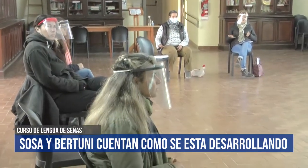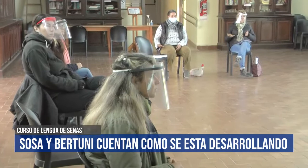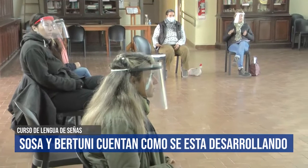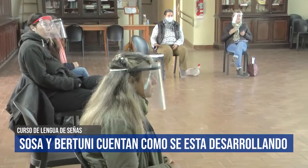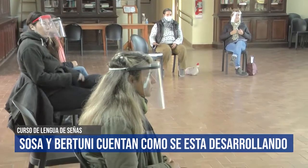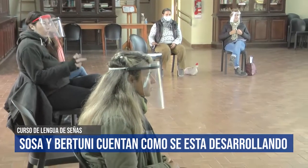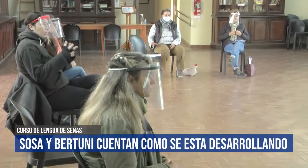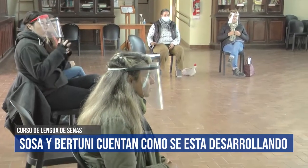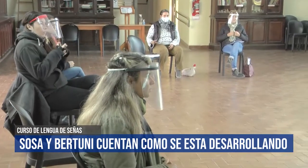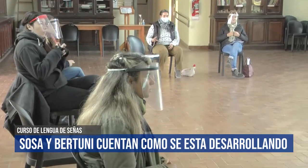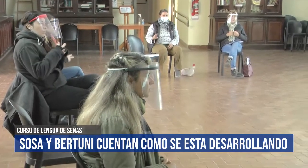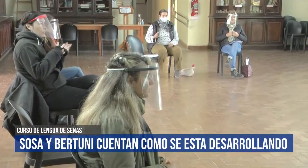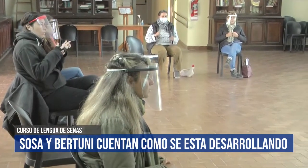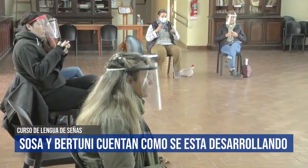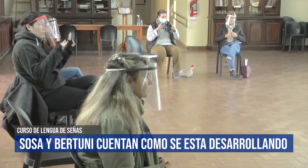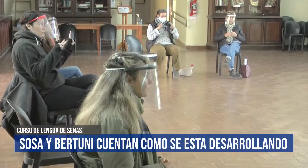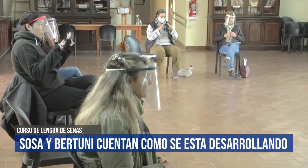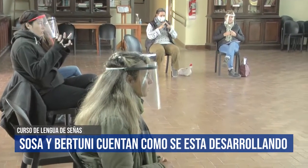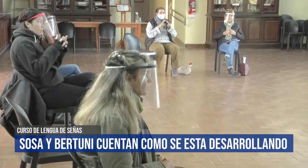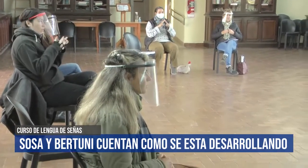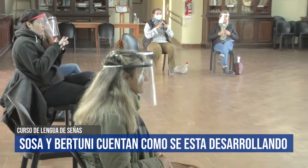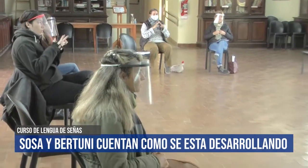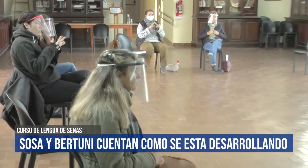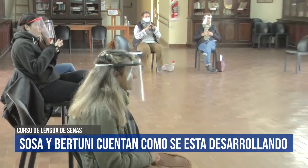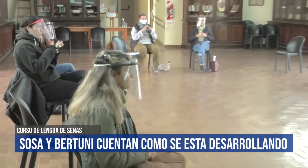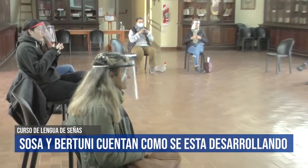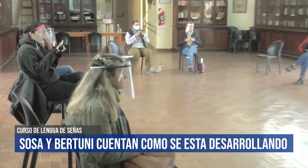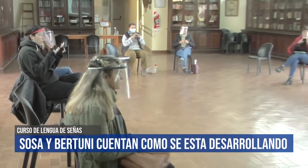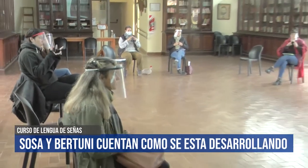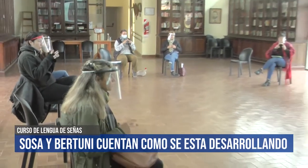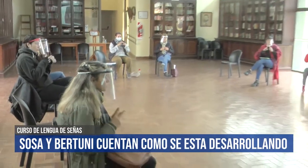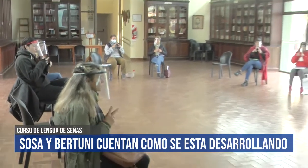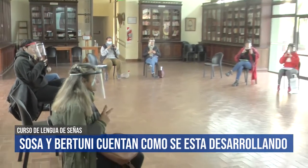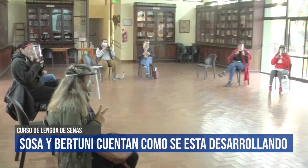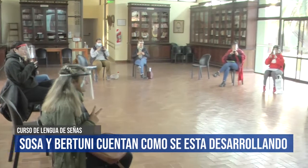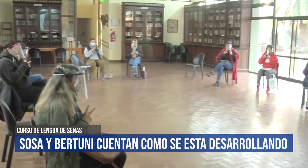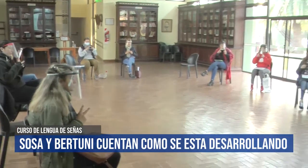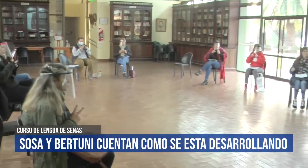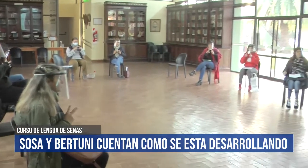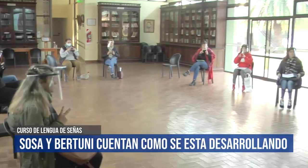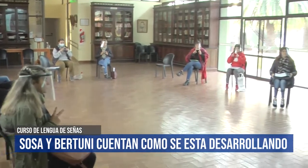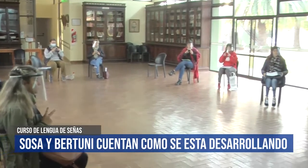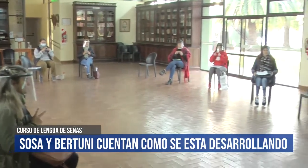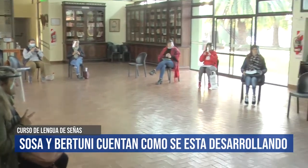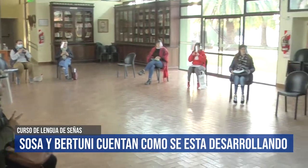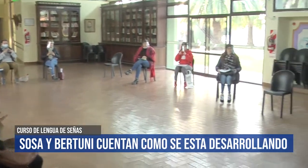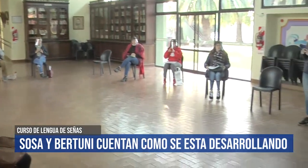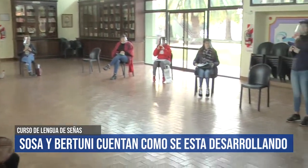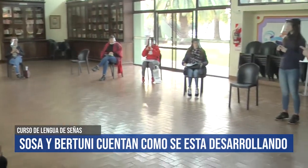y también estudio profesora de educación especial en la universidad, pero, bueno, todavía me falta. Profesor de educación especial.